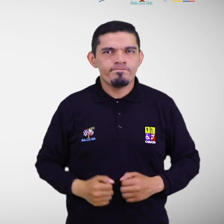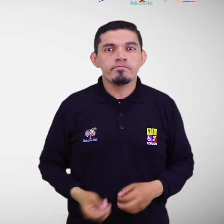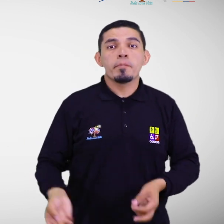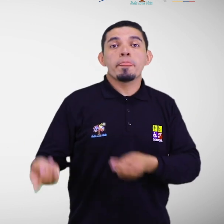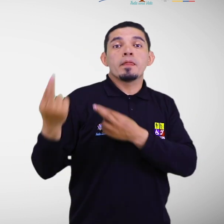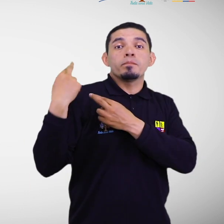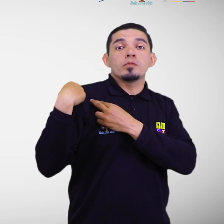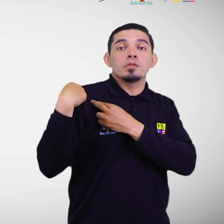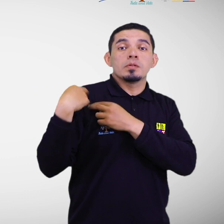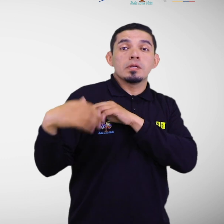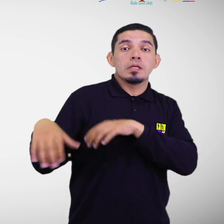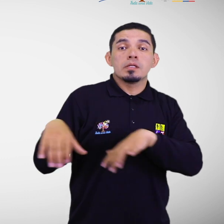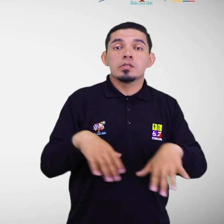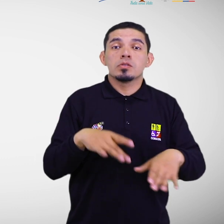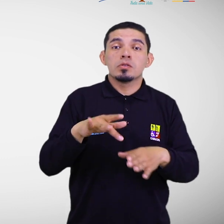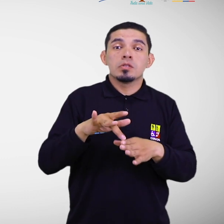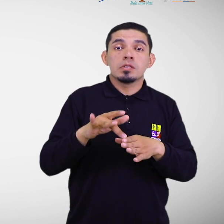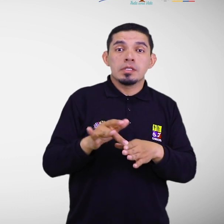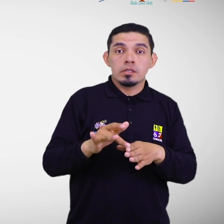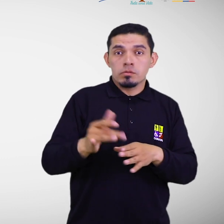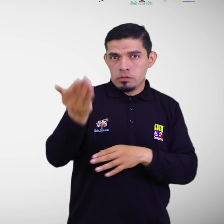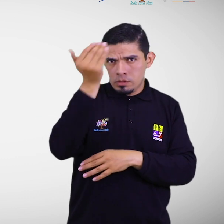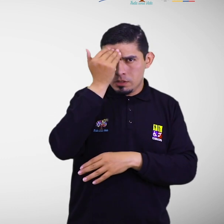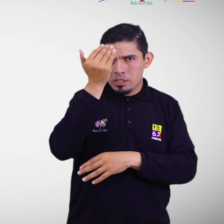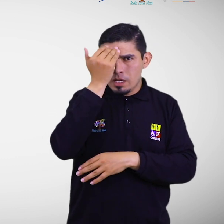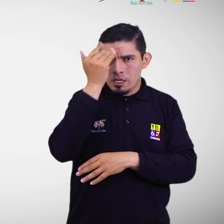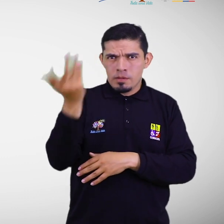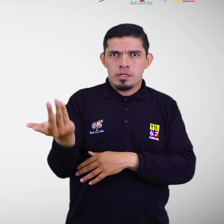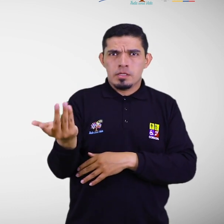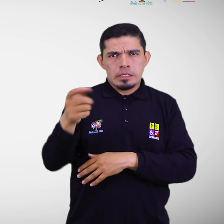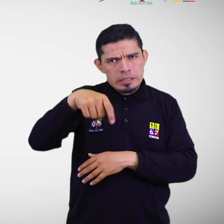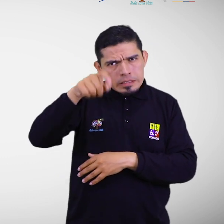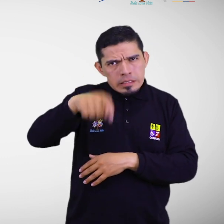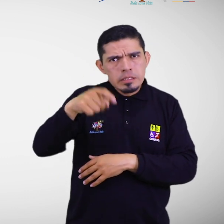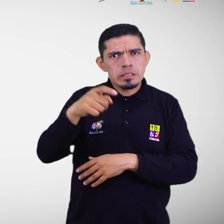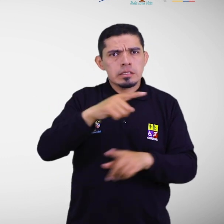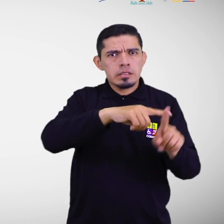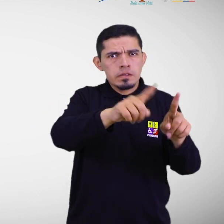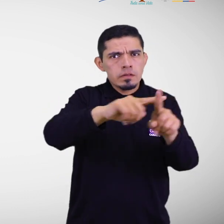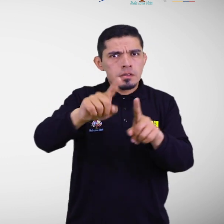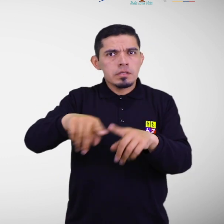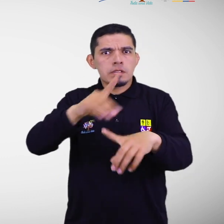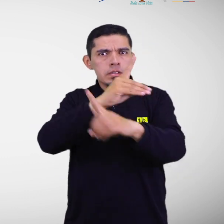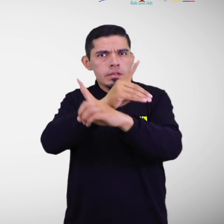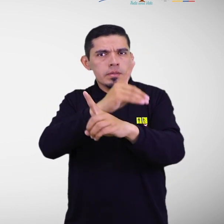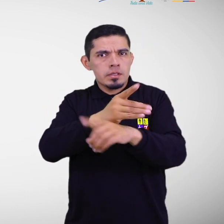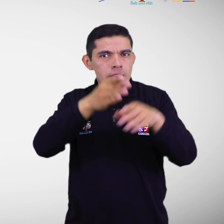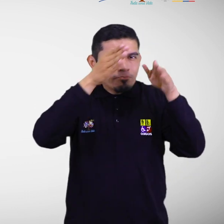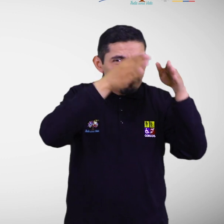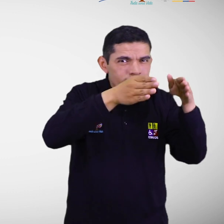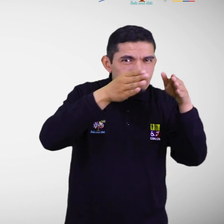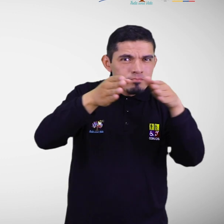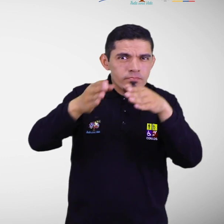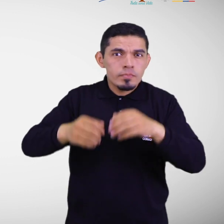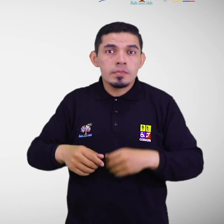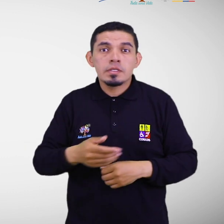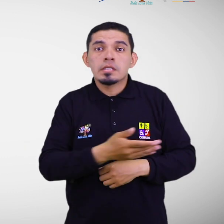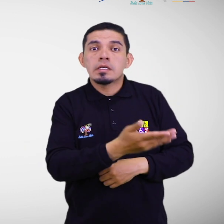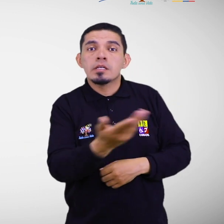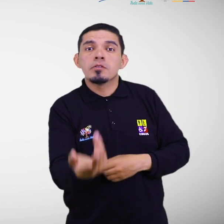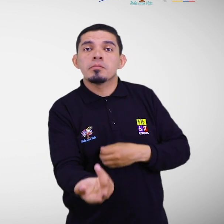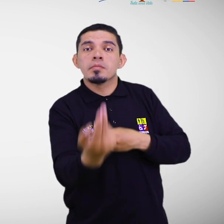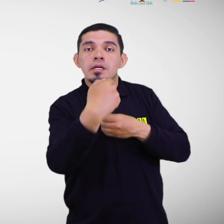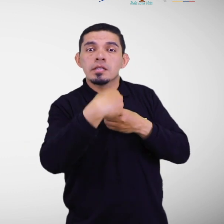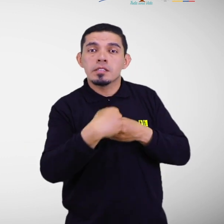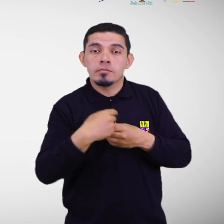de la gestión del riesgo deben conocer las necesidades específicas de los diferentes tipos de discapacidad para que sean consideradas en el